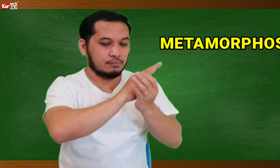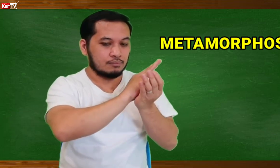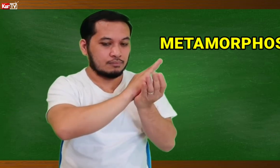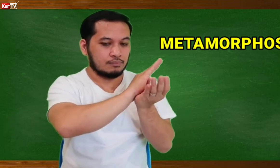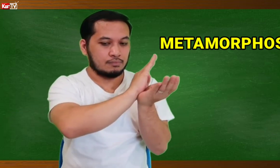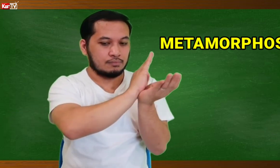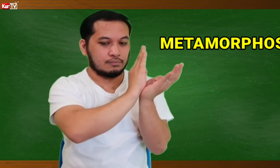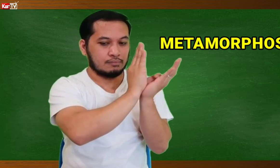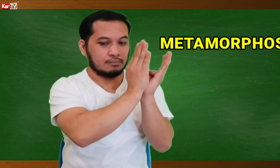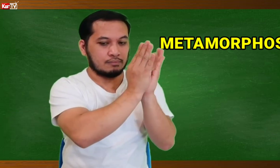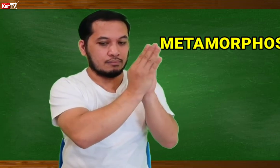METAMORPHOSISE.